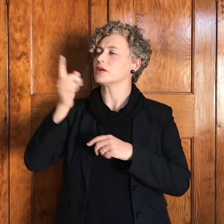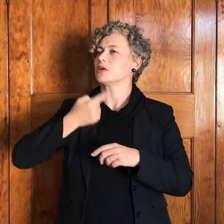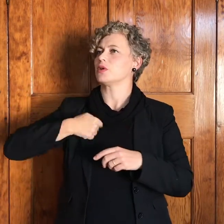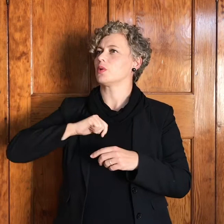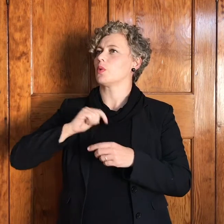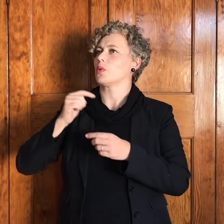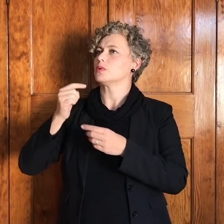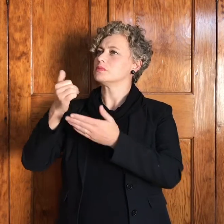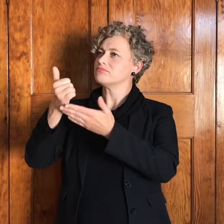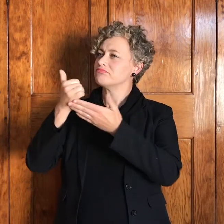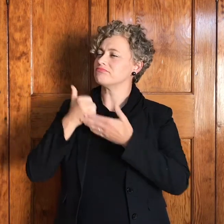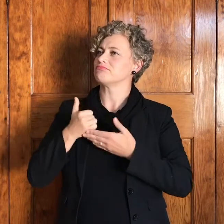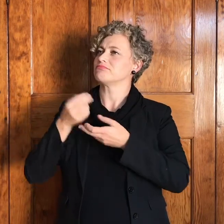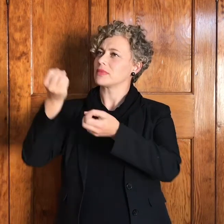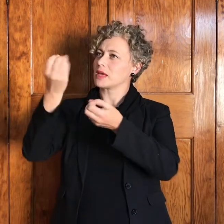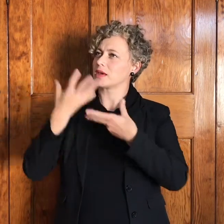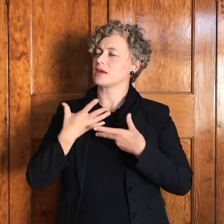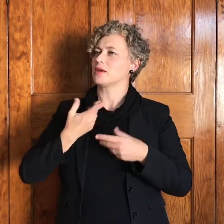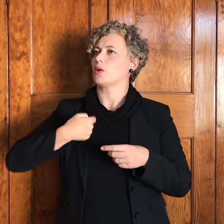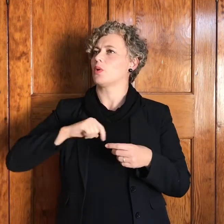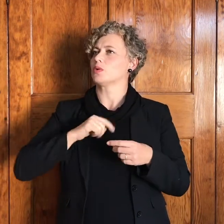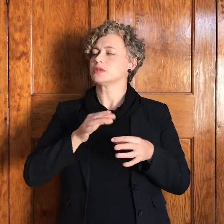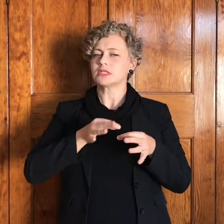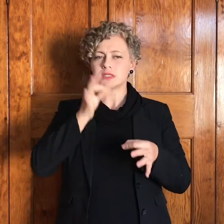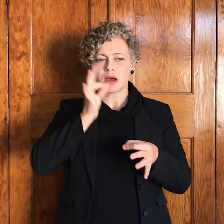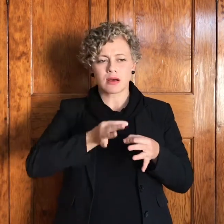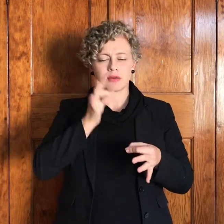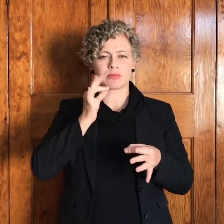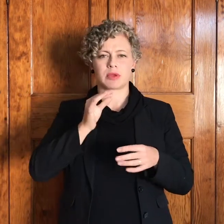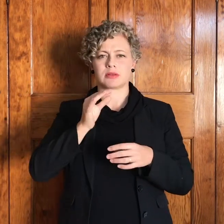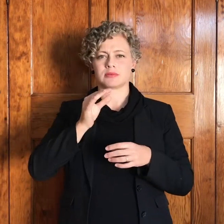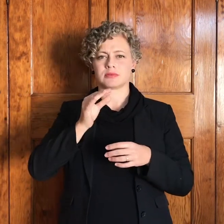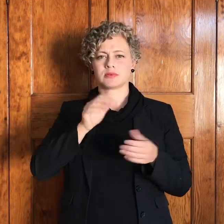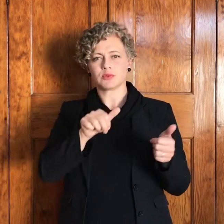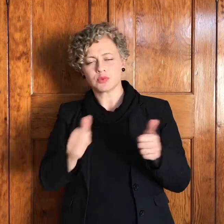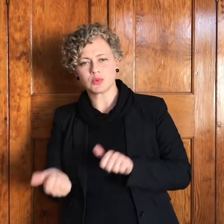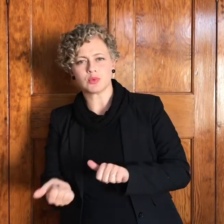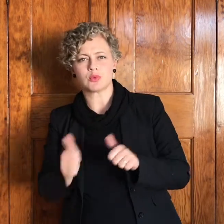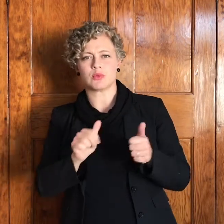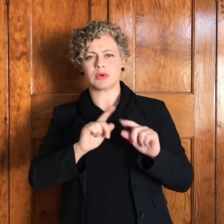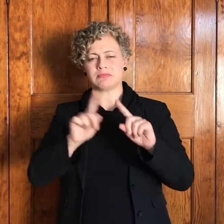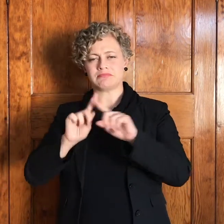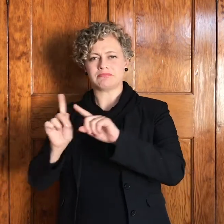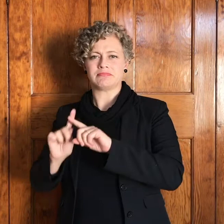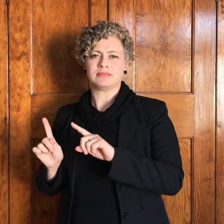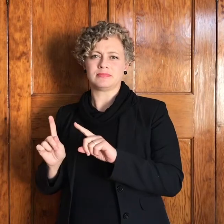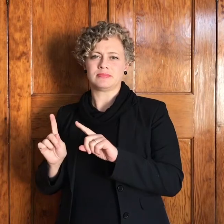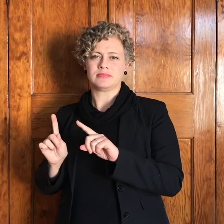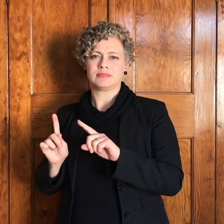bedien. Hoor ons as ons vanmorgen opniet een wereld in nood na U bring,